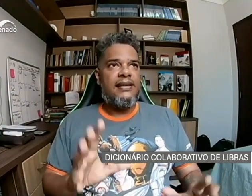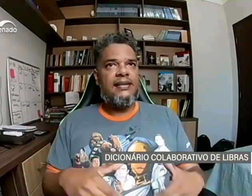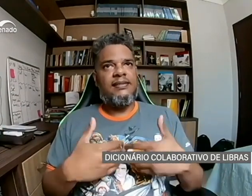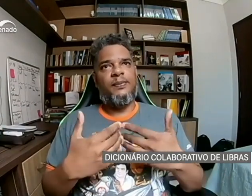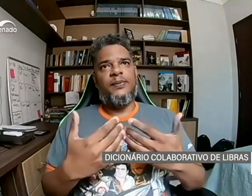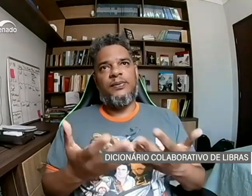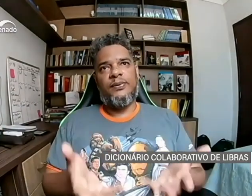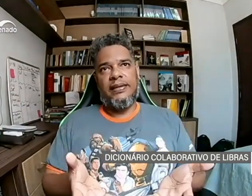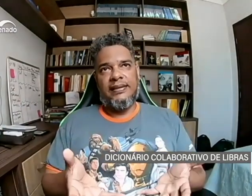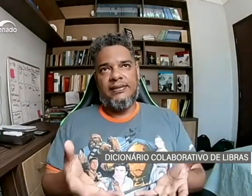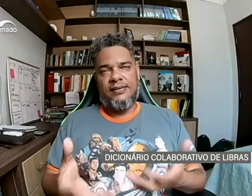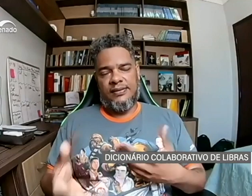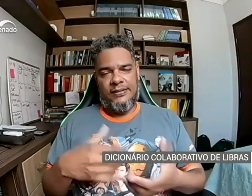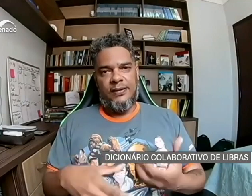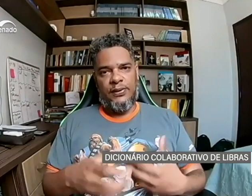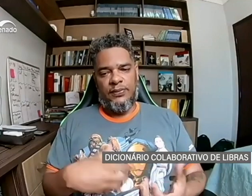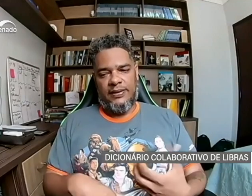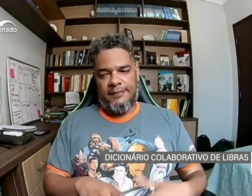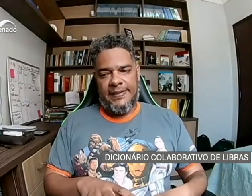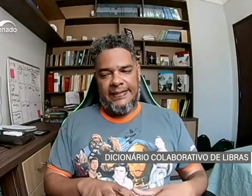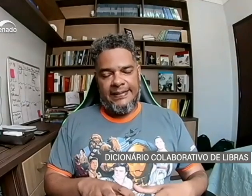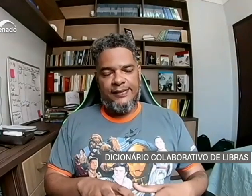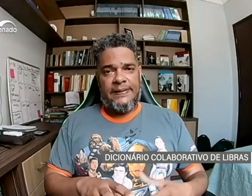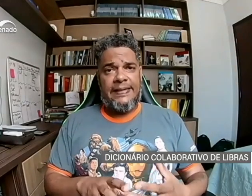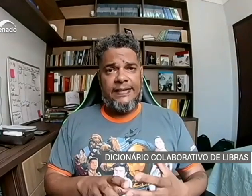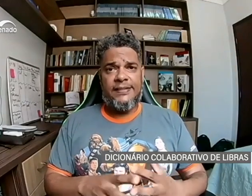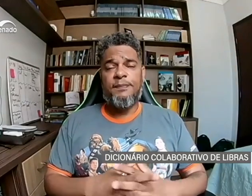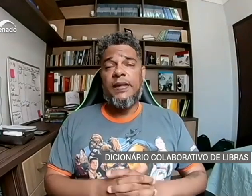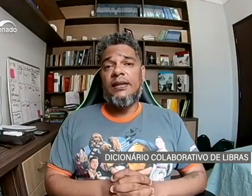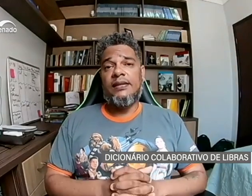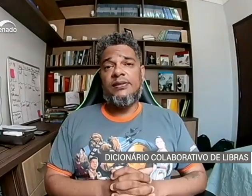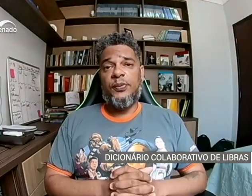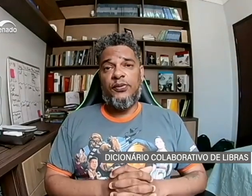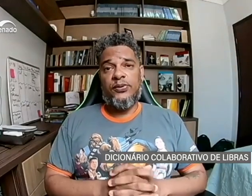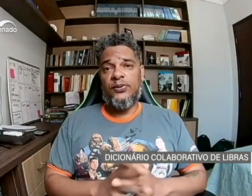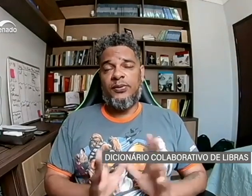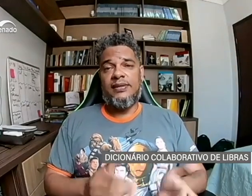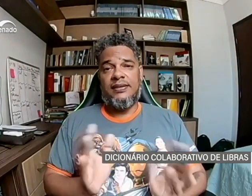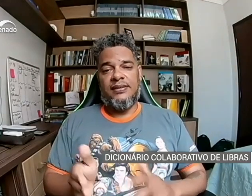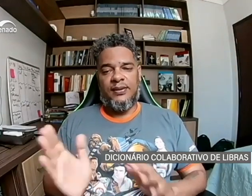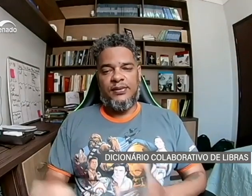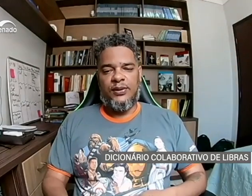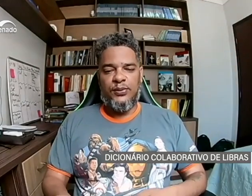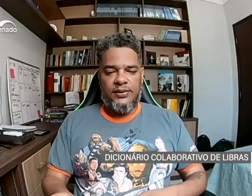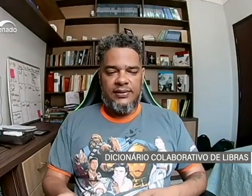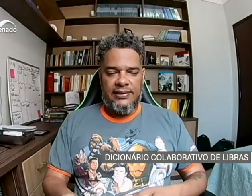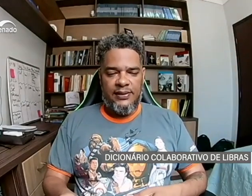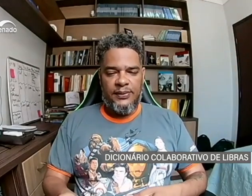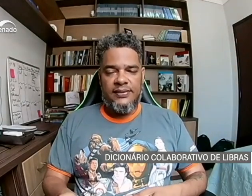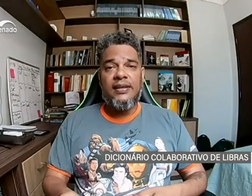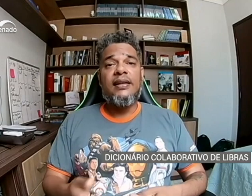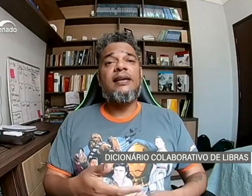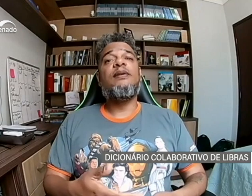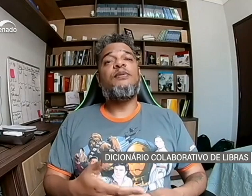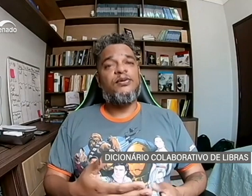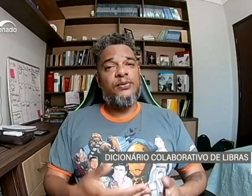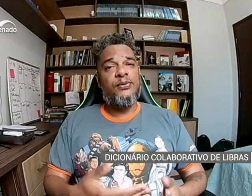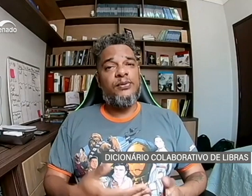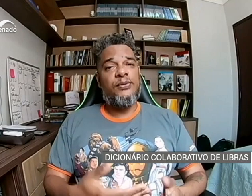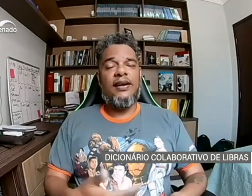nesse ponto eles estão em uma certa desvantagem, se o professor começar a tentar usar duas línguas, os surdos vão ficar